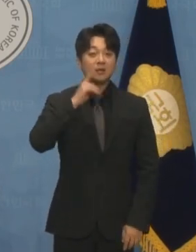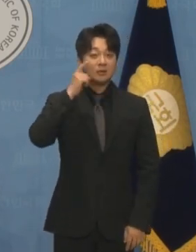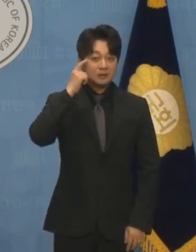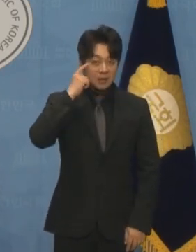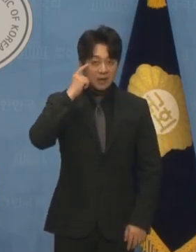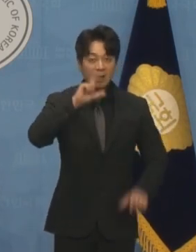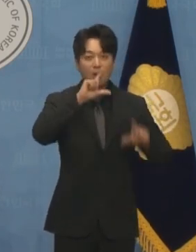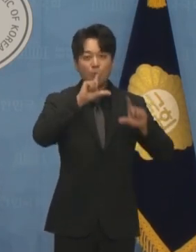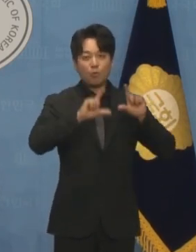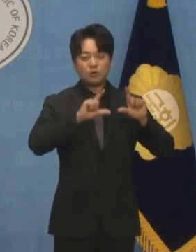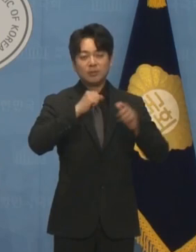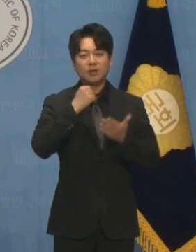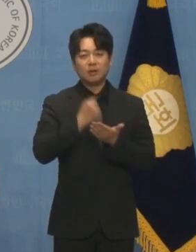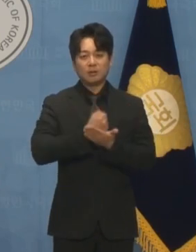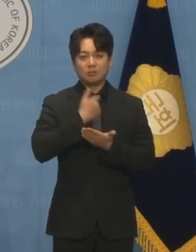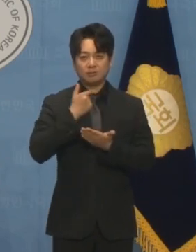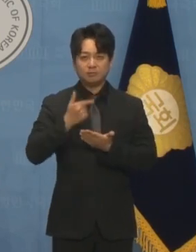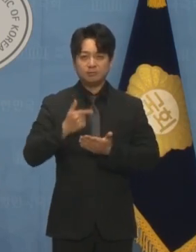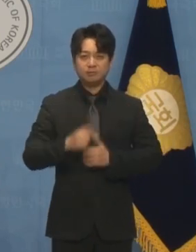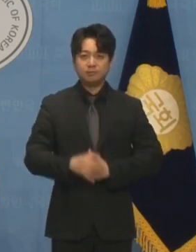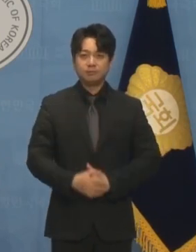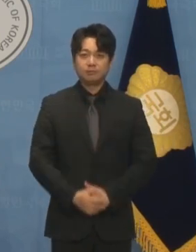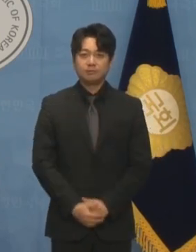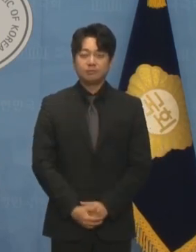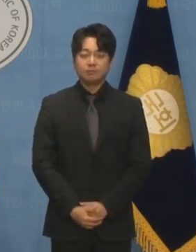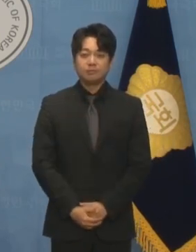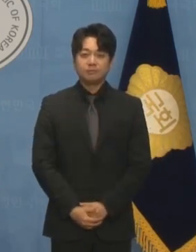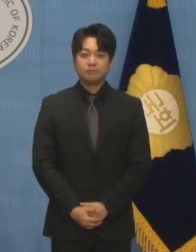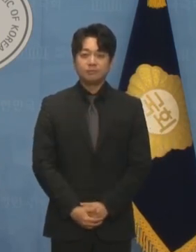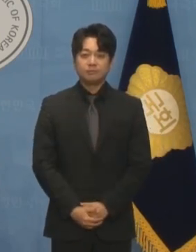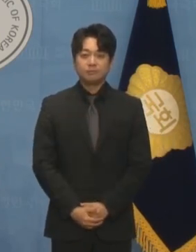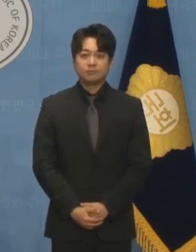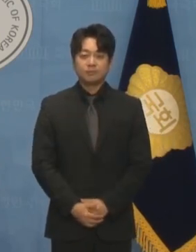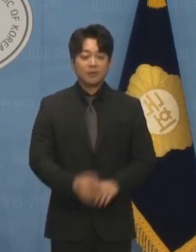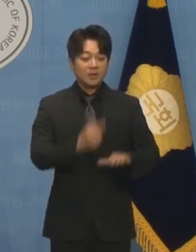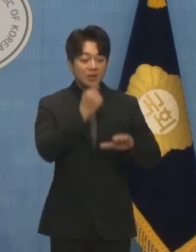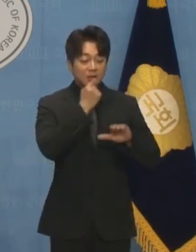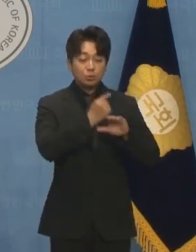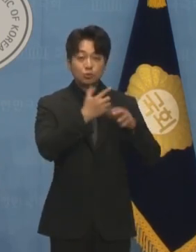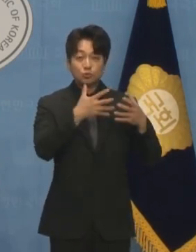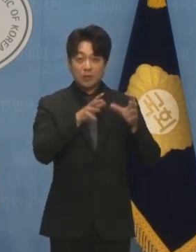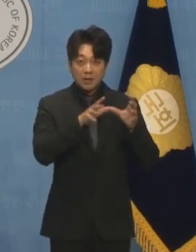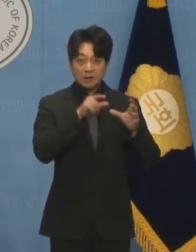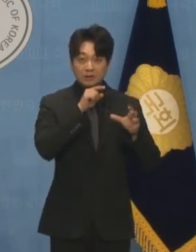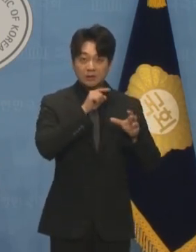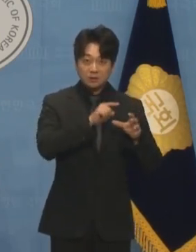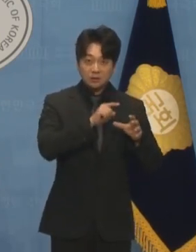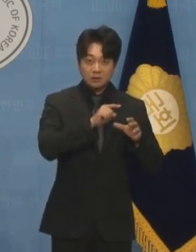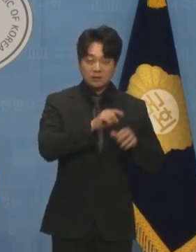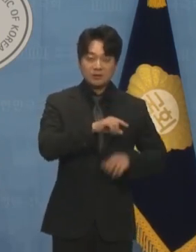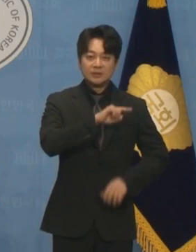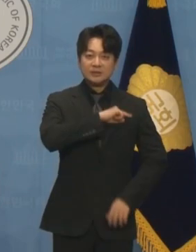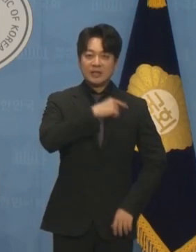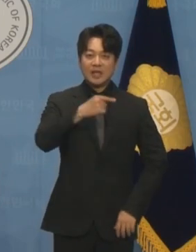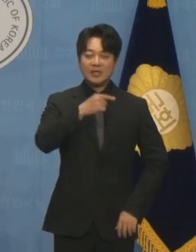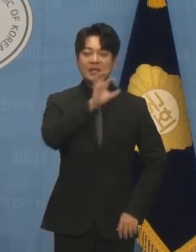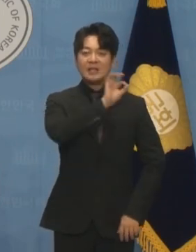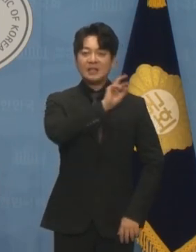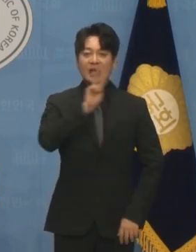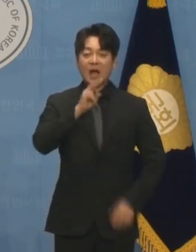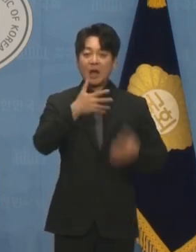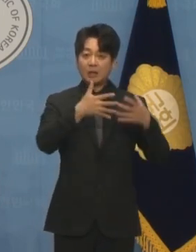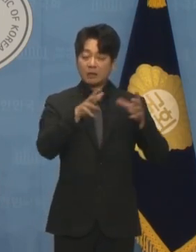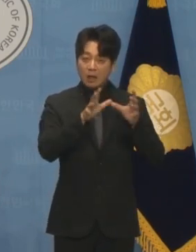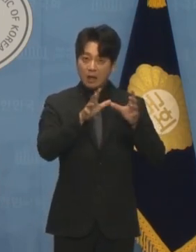개탄스러울 뿐입니다. 민주당은 이러고도 숙권정당을 자임하고 있는